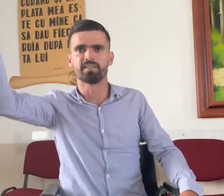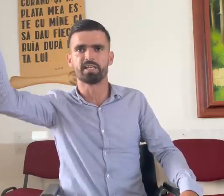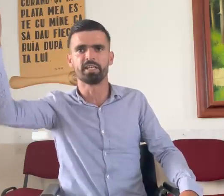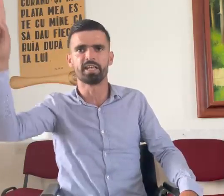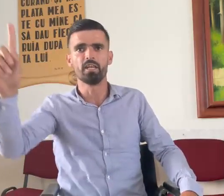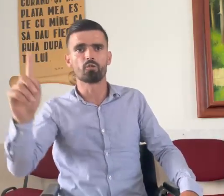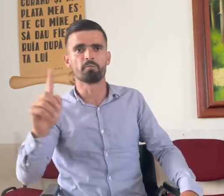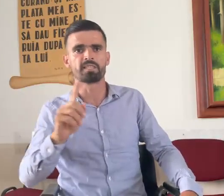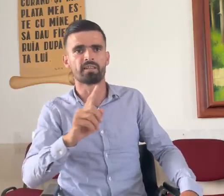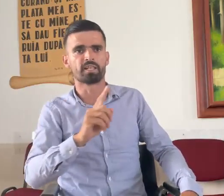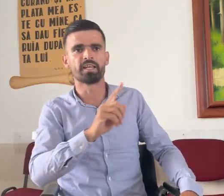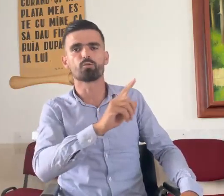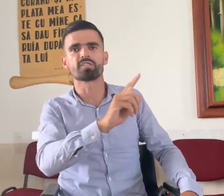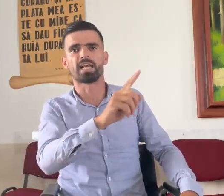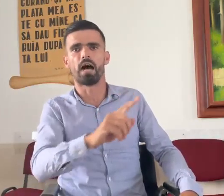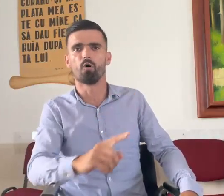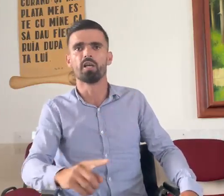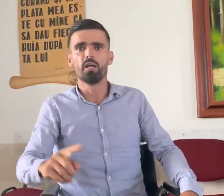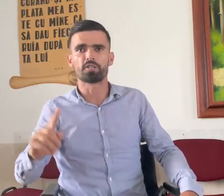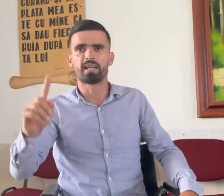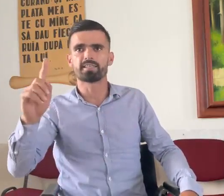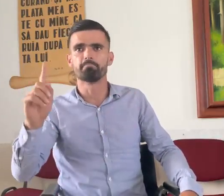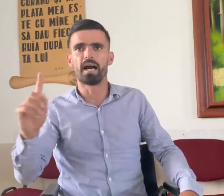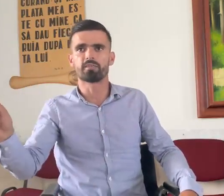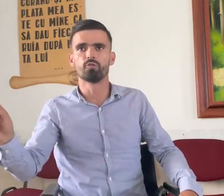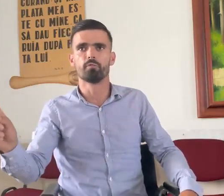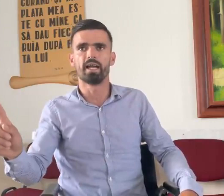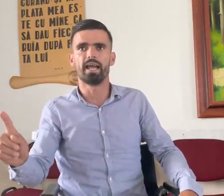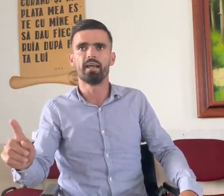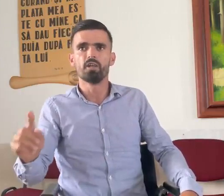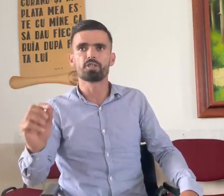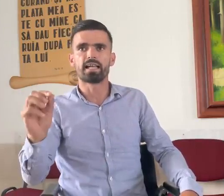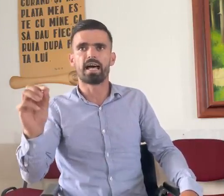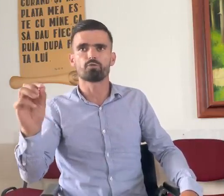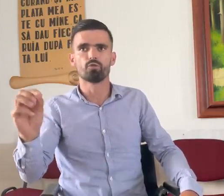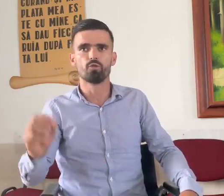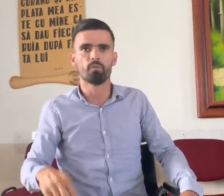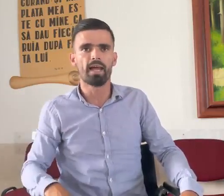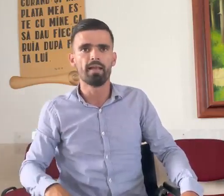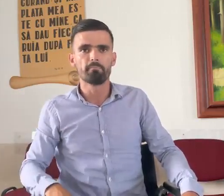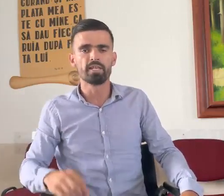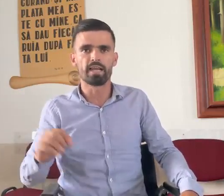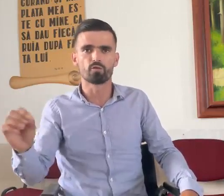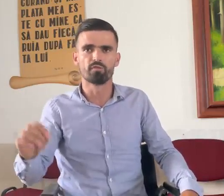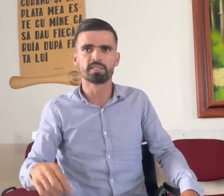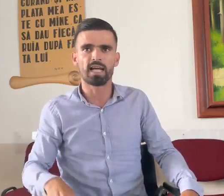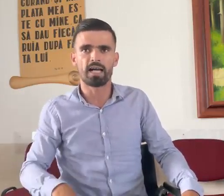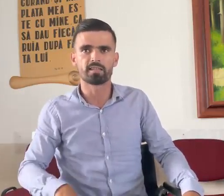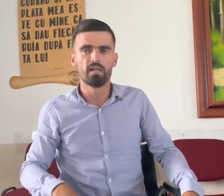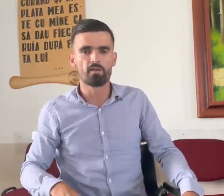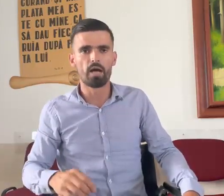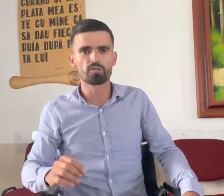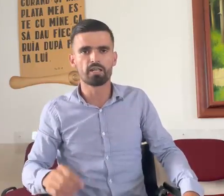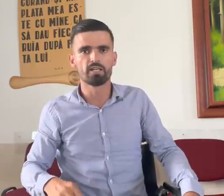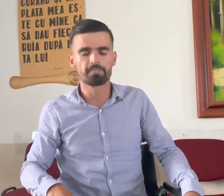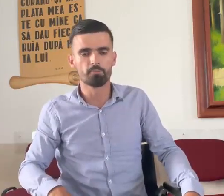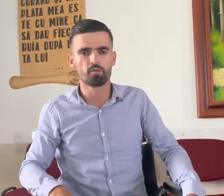întâlni, cum s-a întâlnit cu Saul și i-a schimbat numele și i-a dat un nume binecuvântat. Vreau să vă spun,